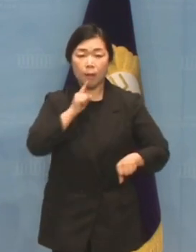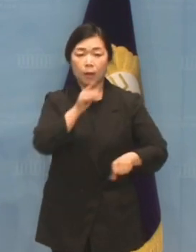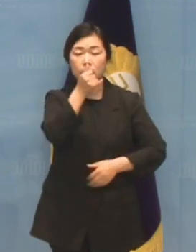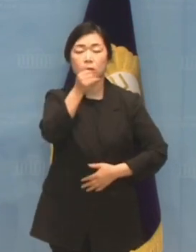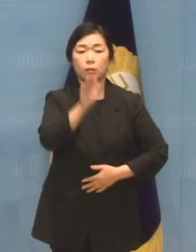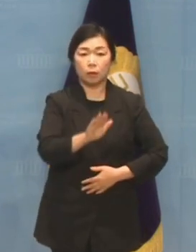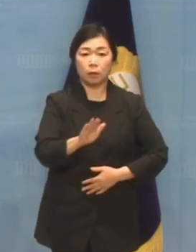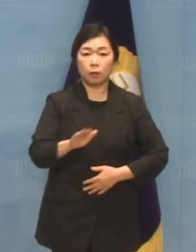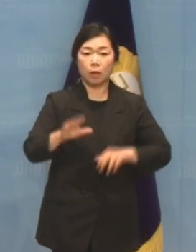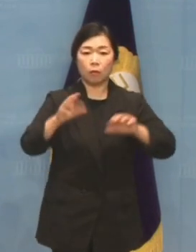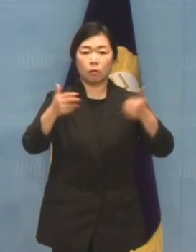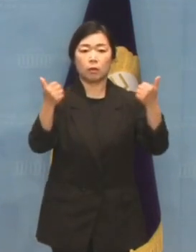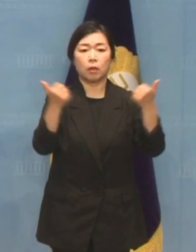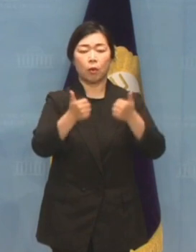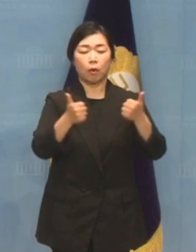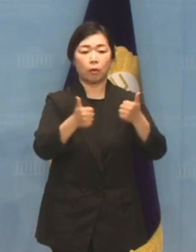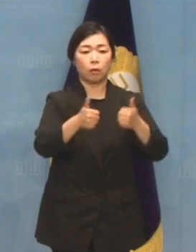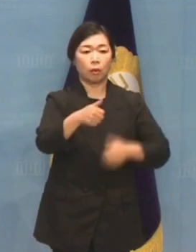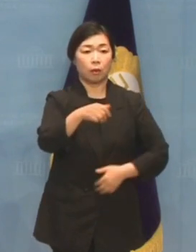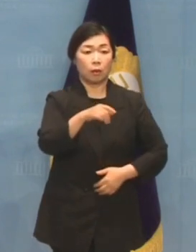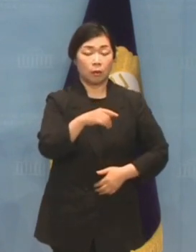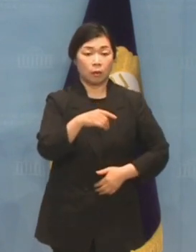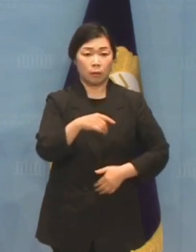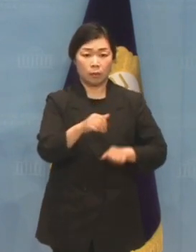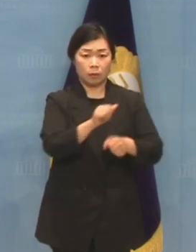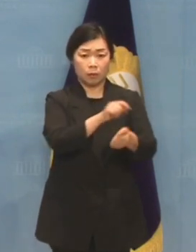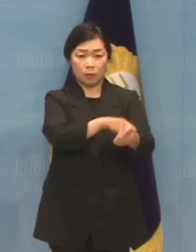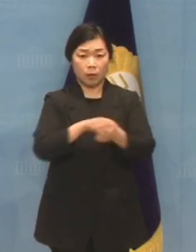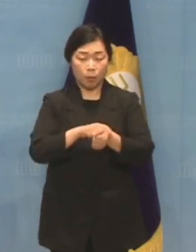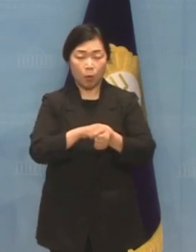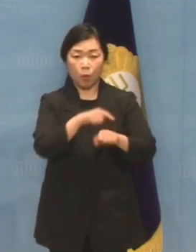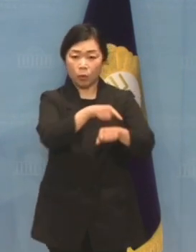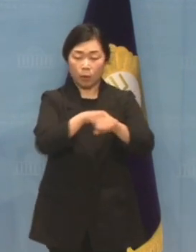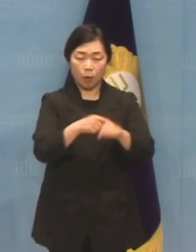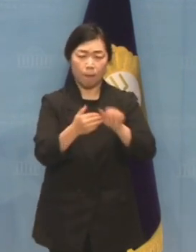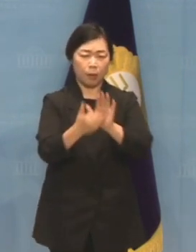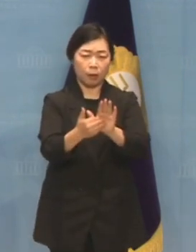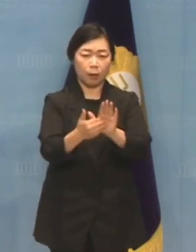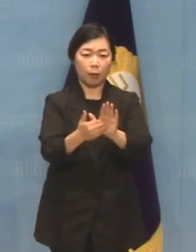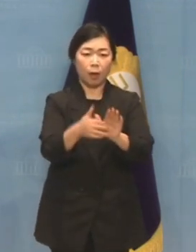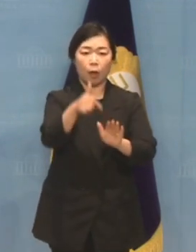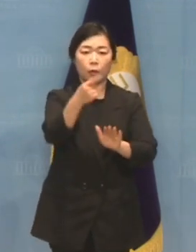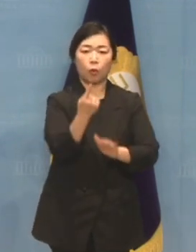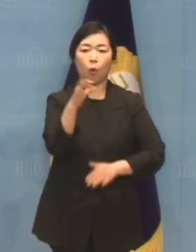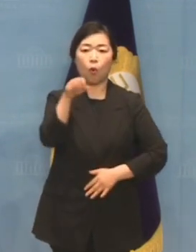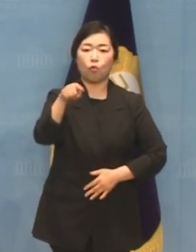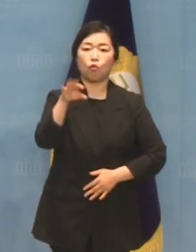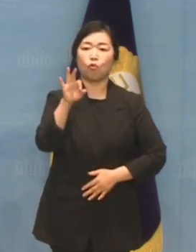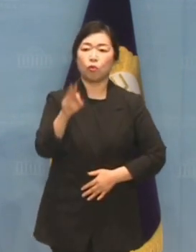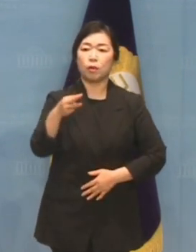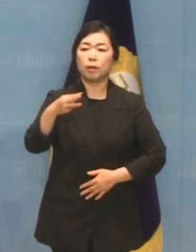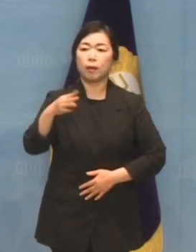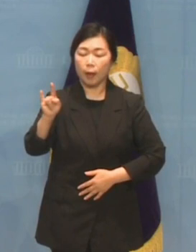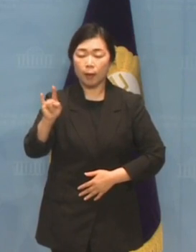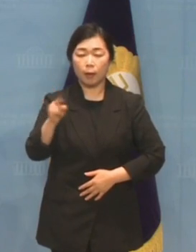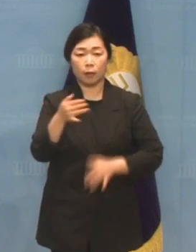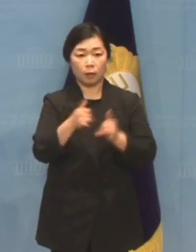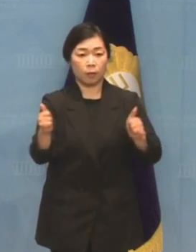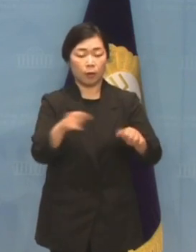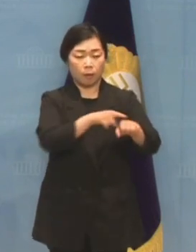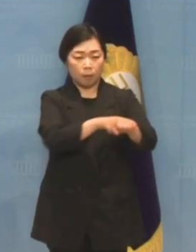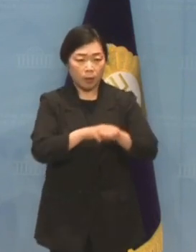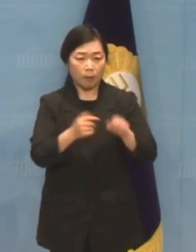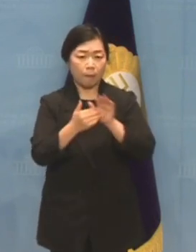채표동호회안을 두 번 부결시켰습니다. 정치개혁이란 명목으로 당원